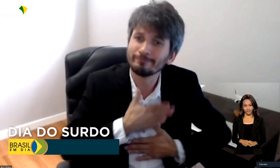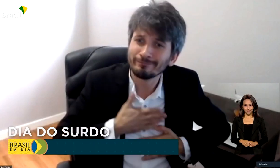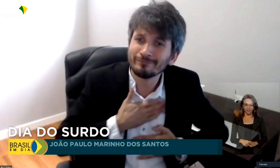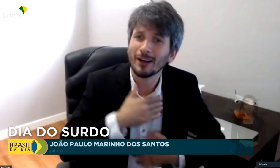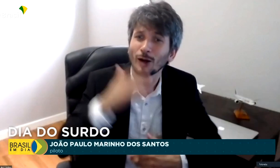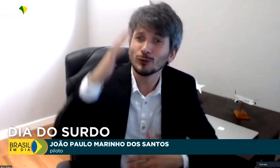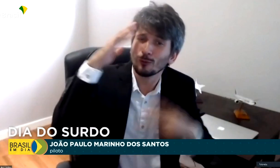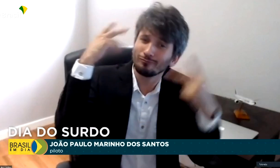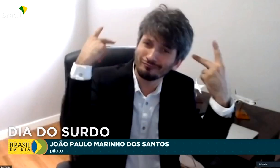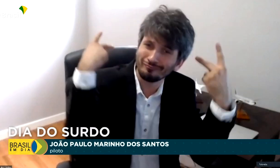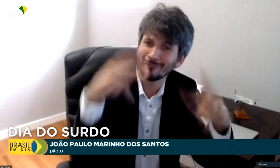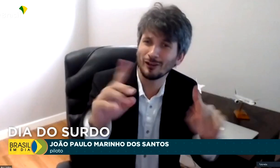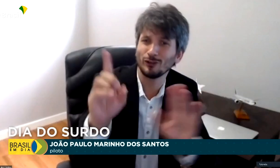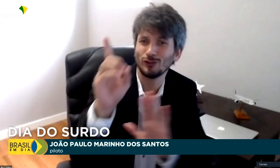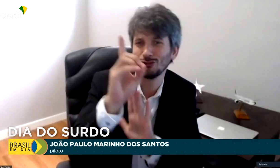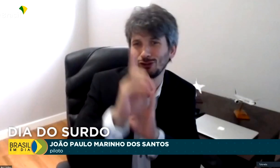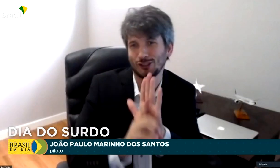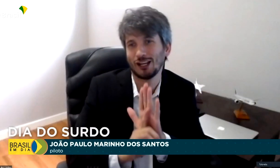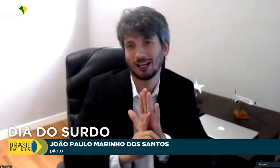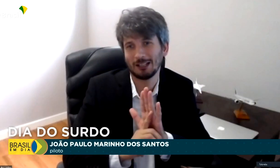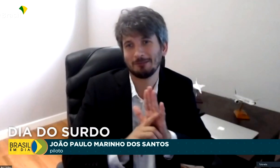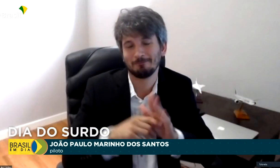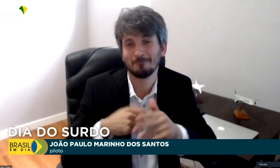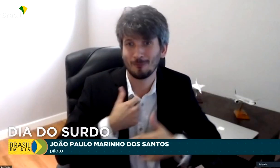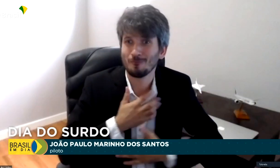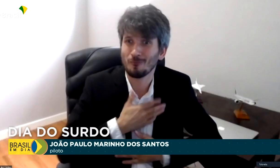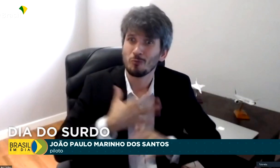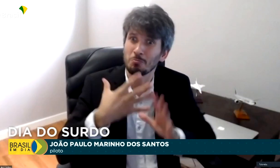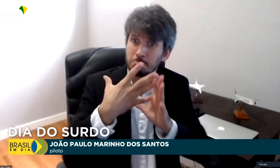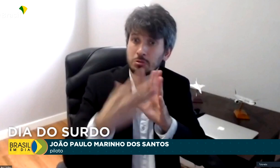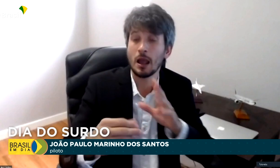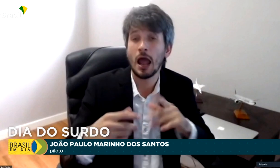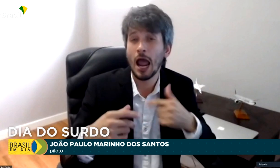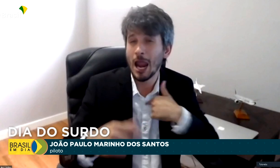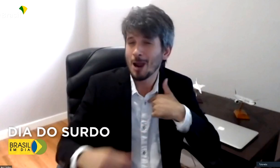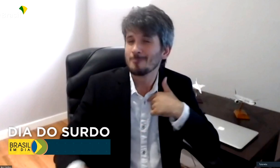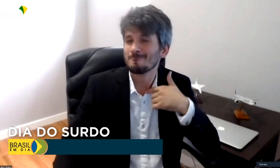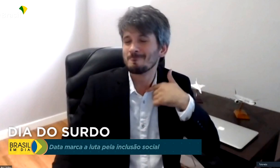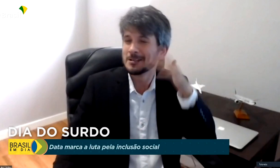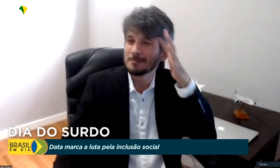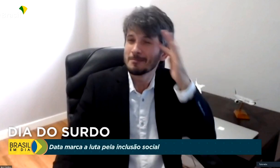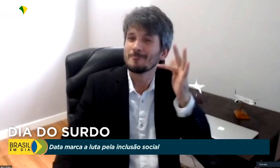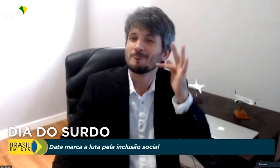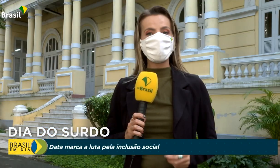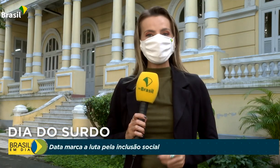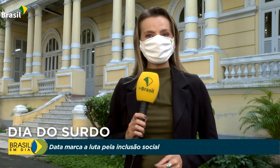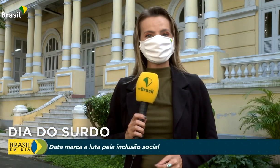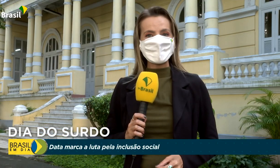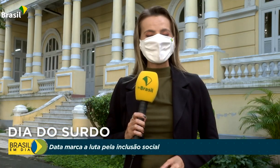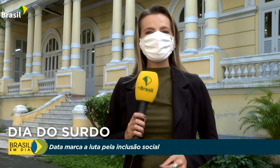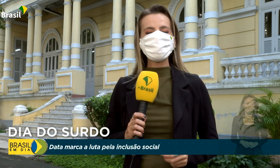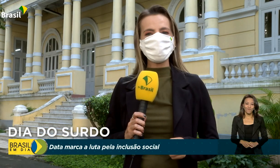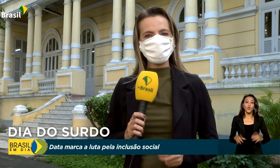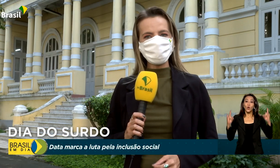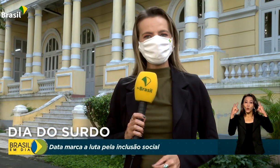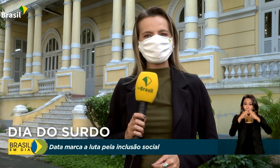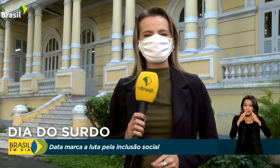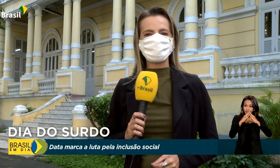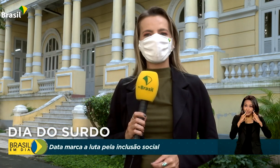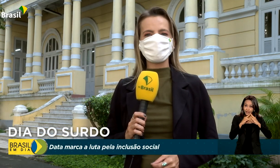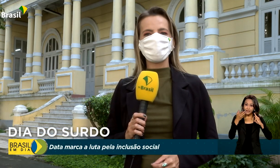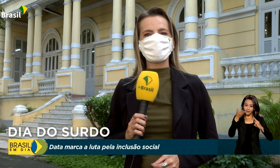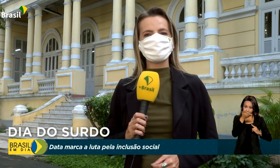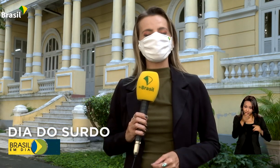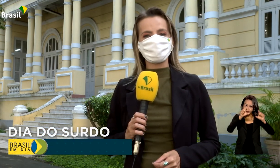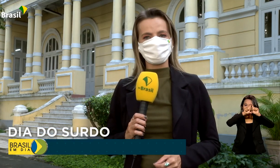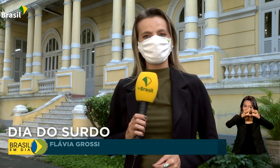minha história, novas gerações de surdos sintam-se estimuladas a sonharem com esta profissão. O INES, Instituto